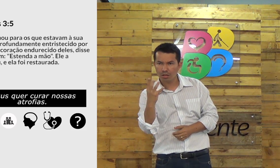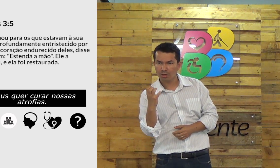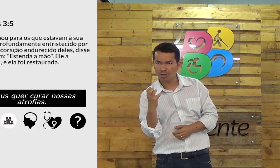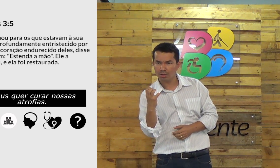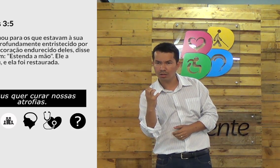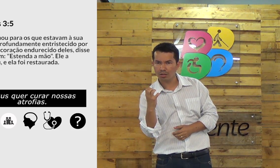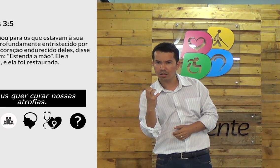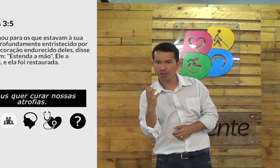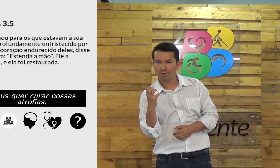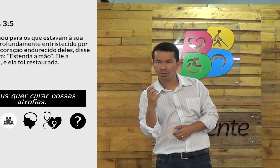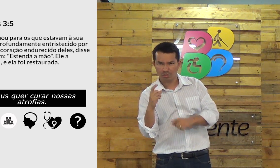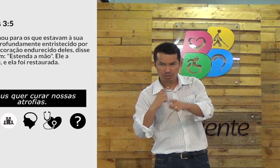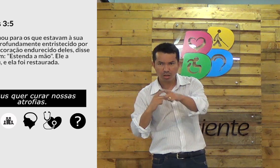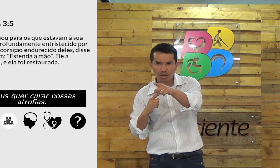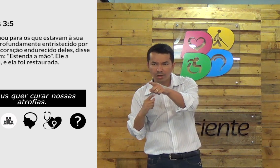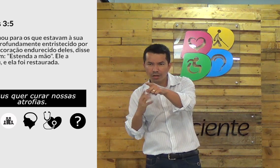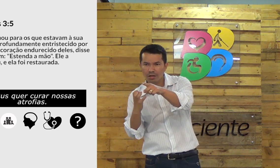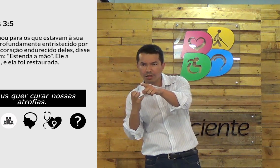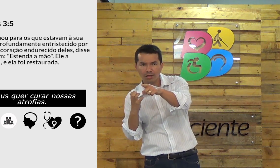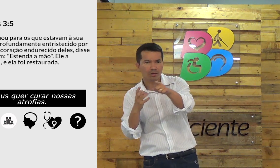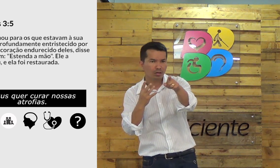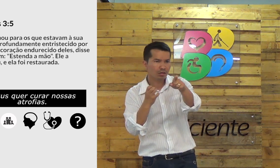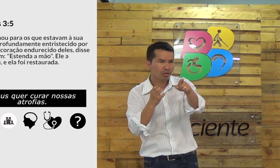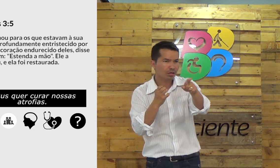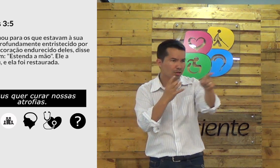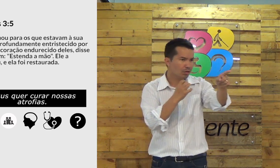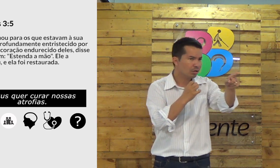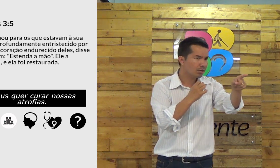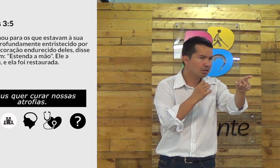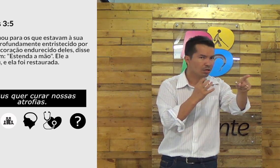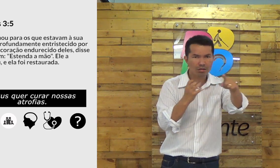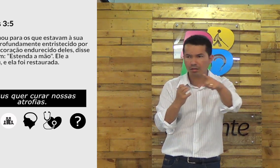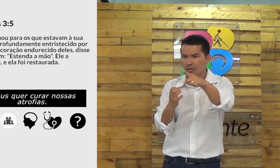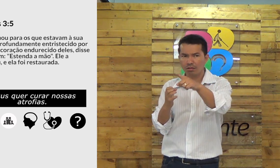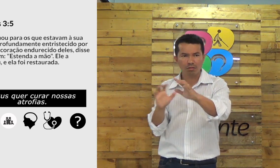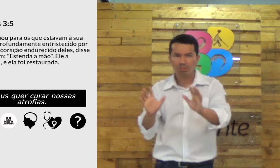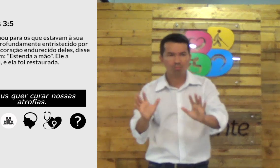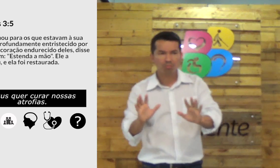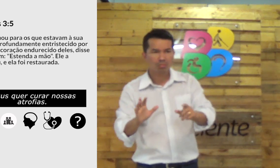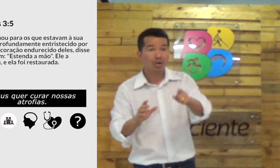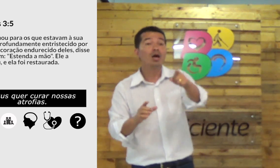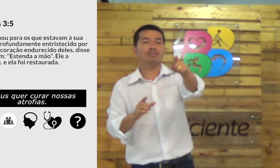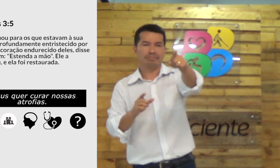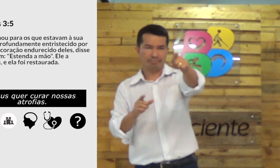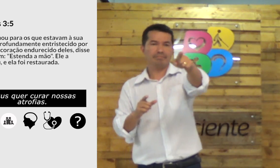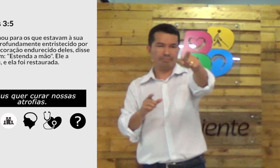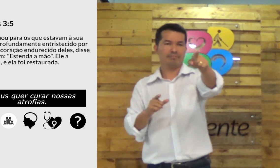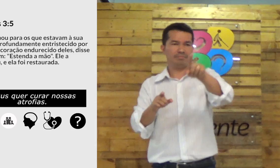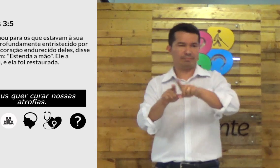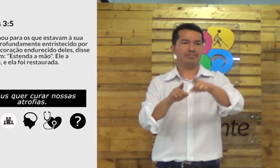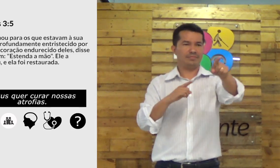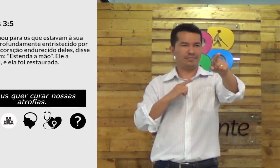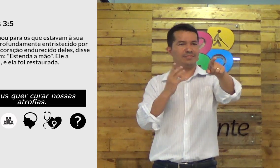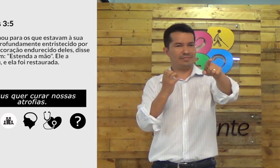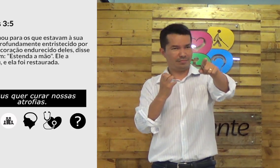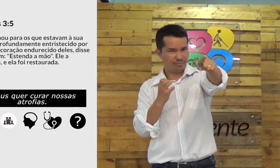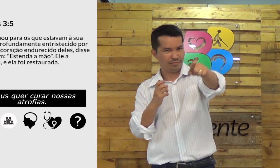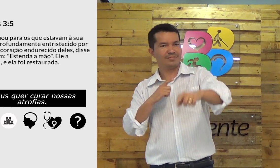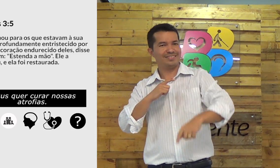atrofiada? você tem? alguém tem? não ah sim sim é você